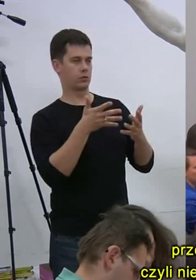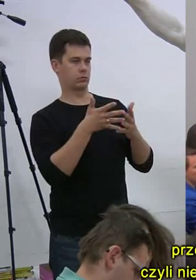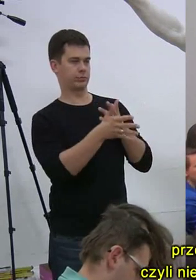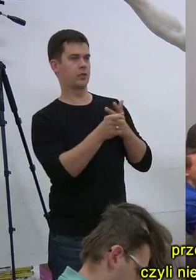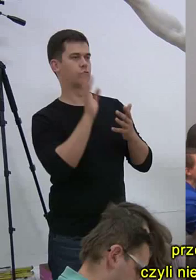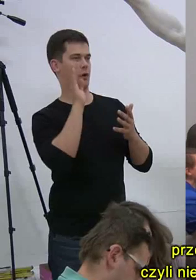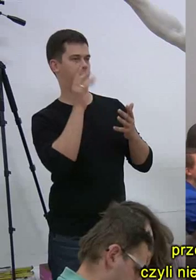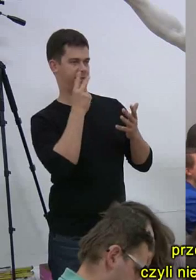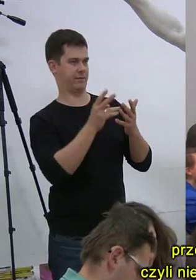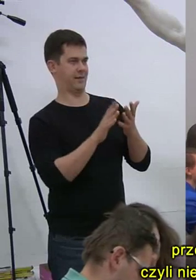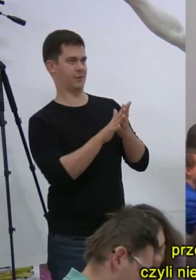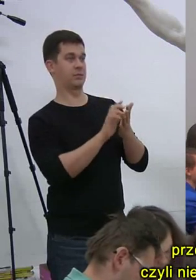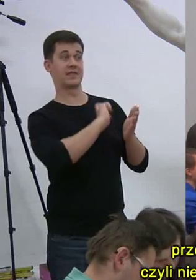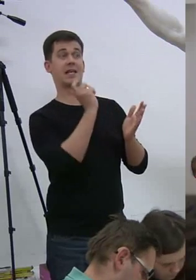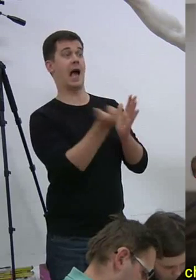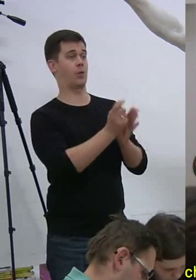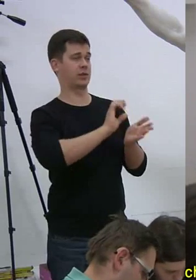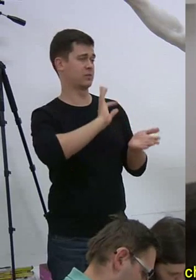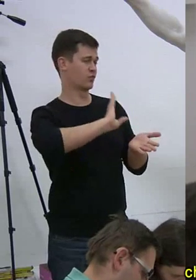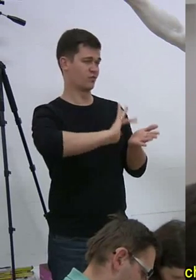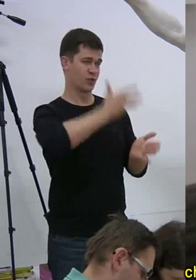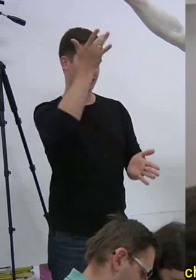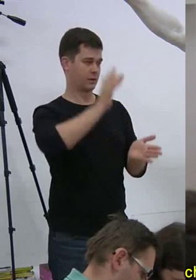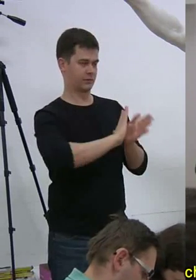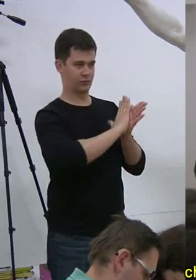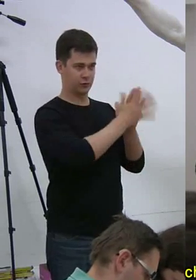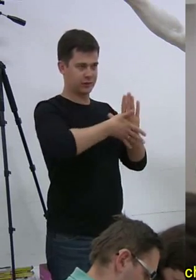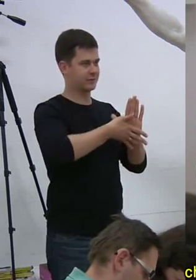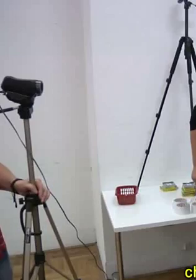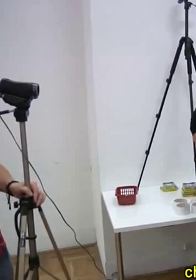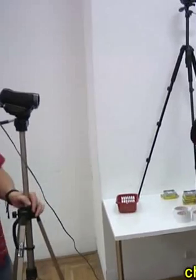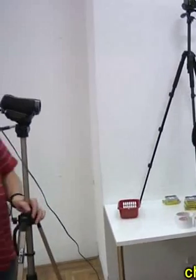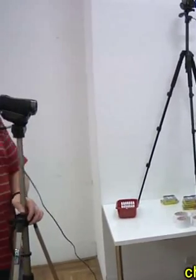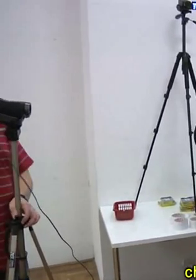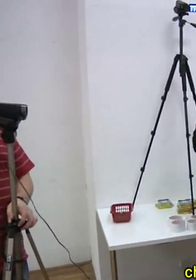tektura, czyli nie wszystko zostało pokryte. Czy masz jeszcze chciałby opowiedzieć?